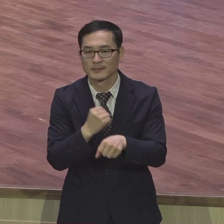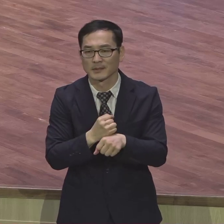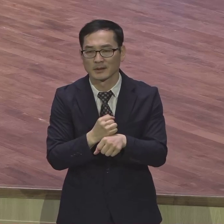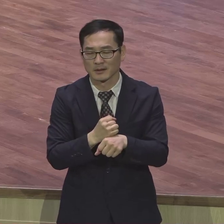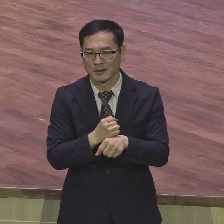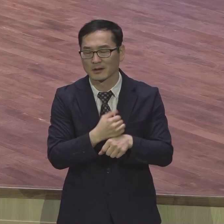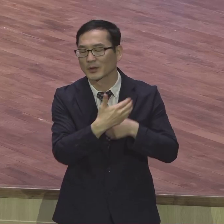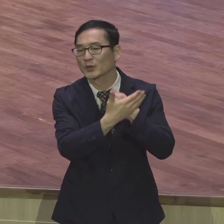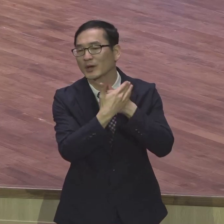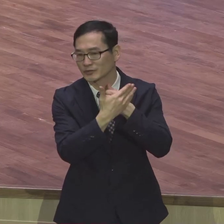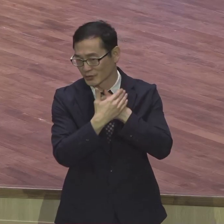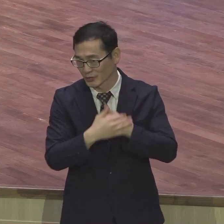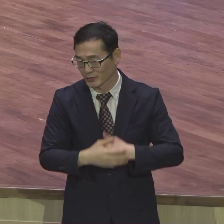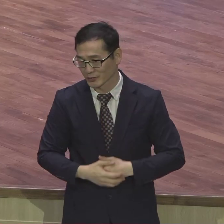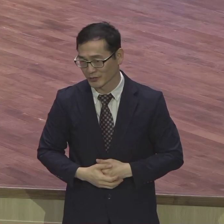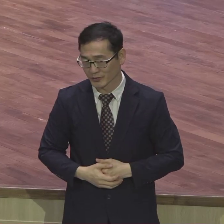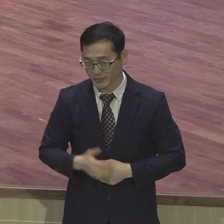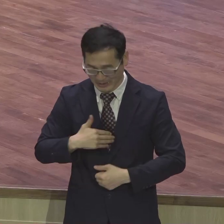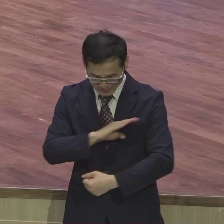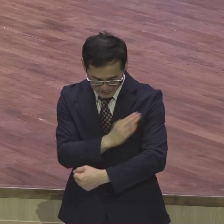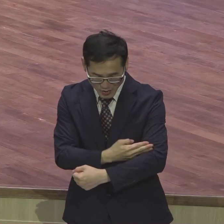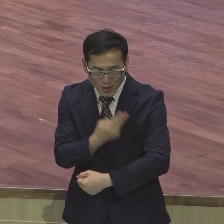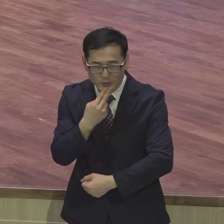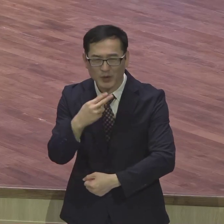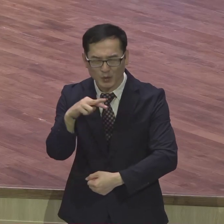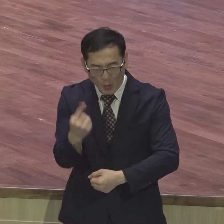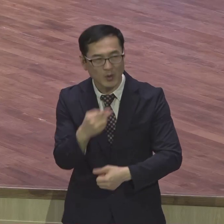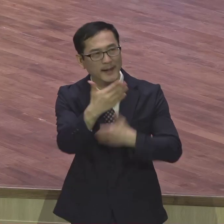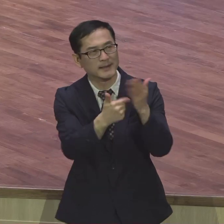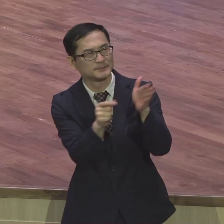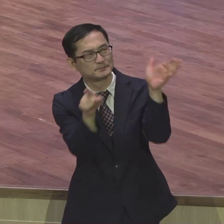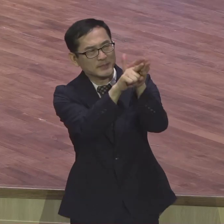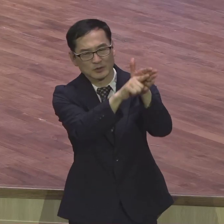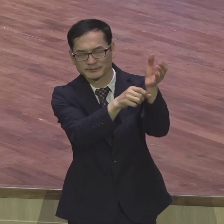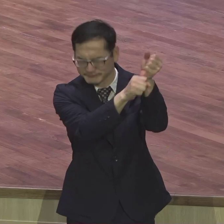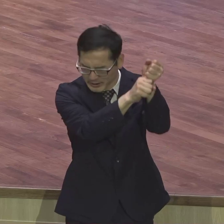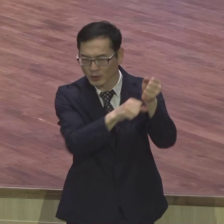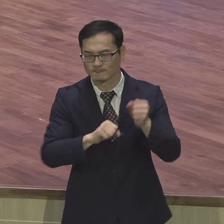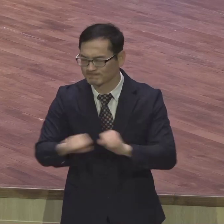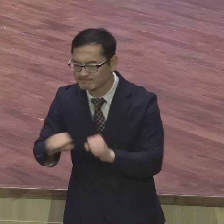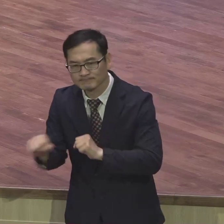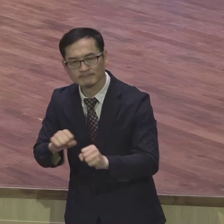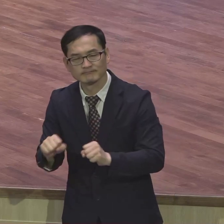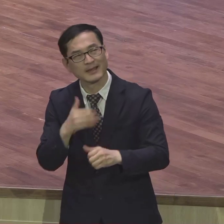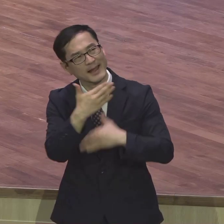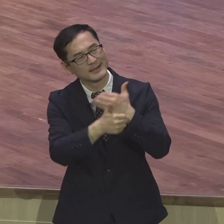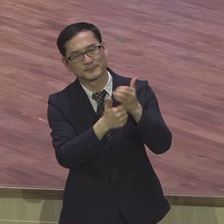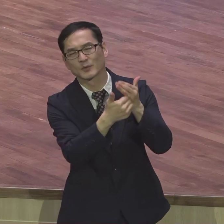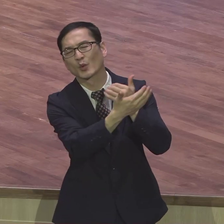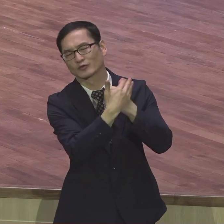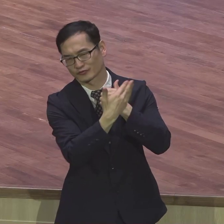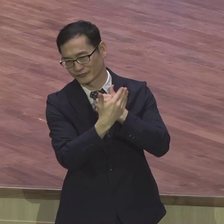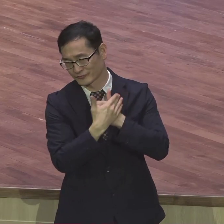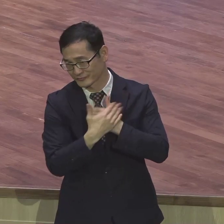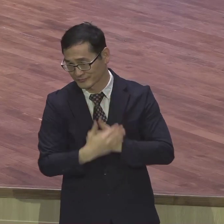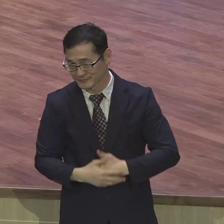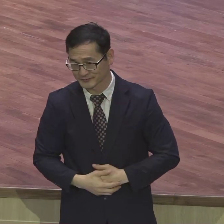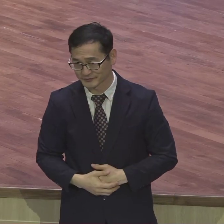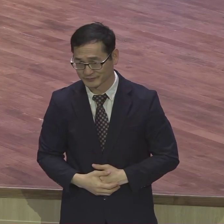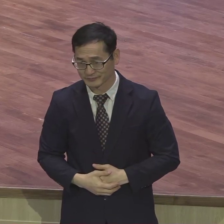무능해도 하나님 서시고 연합해도 하나님 서시고 왜 그래서 그 입에서 하나님의 은혜였다고 바울처럼